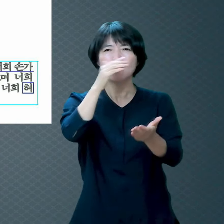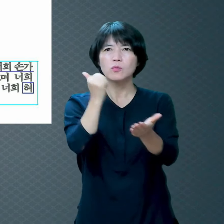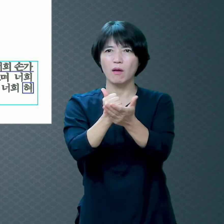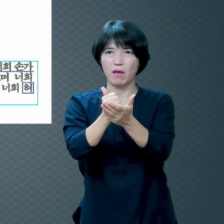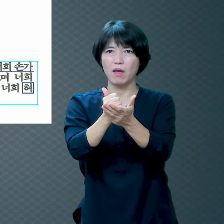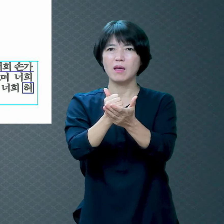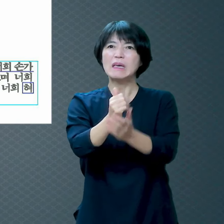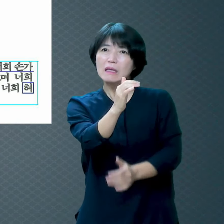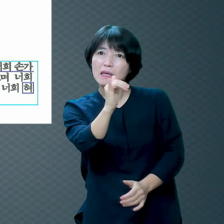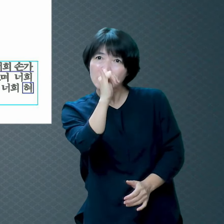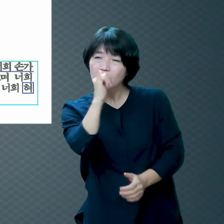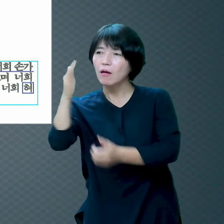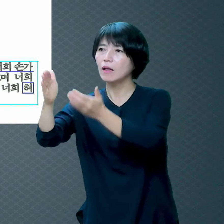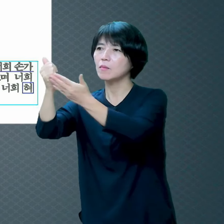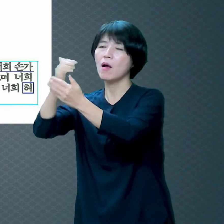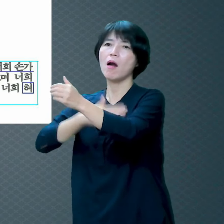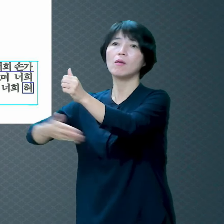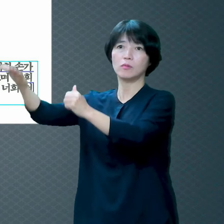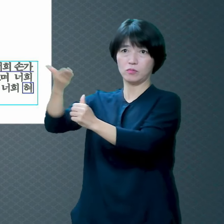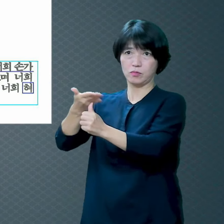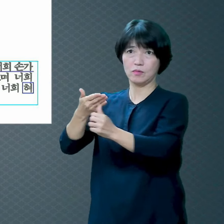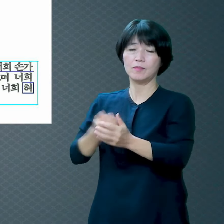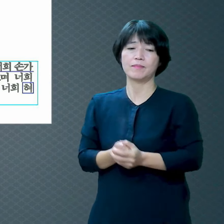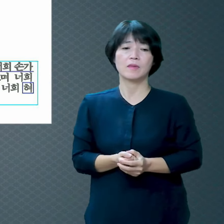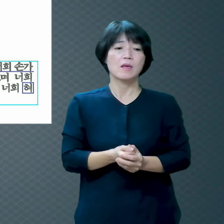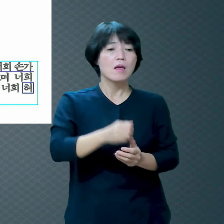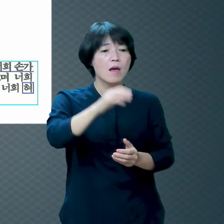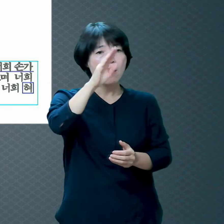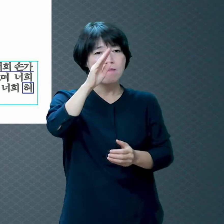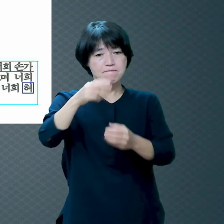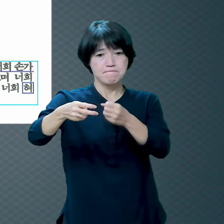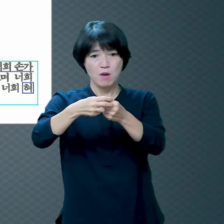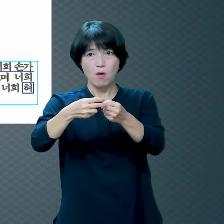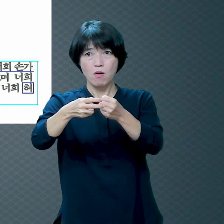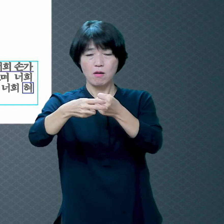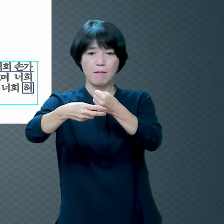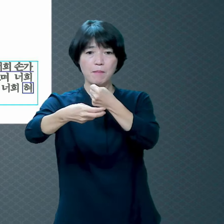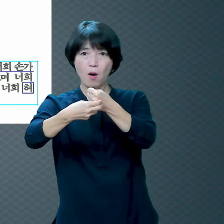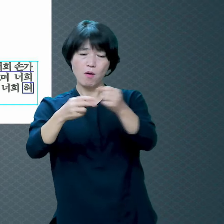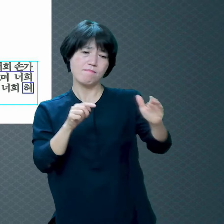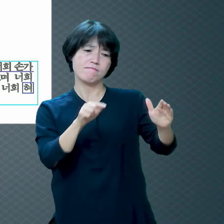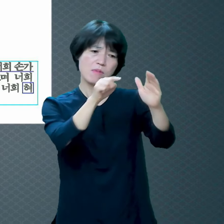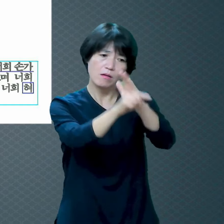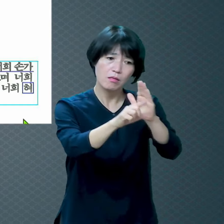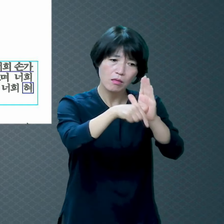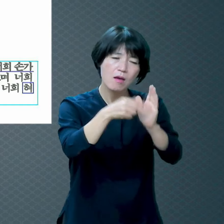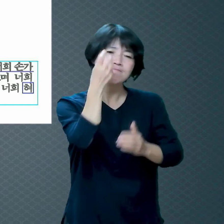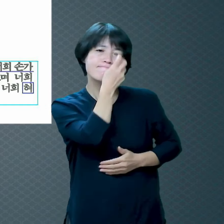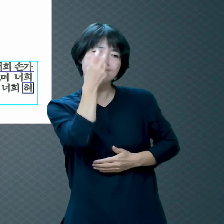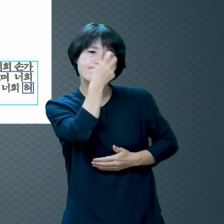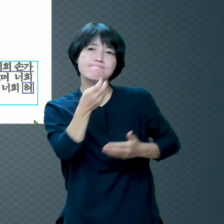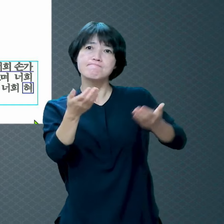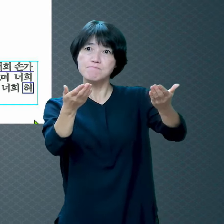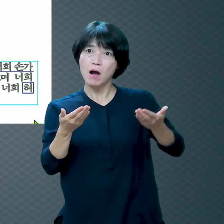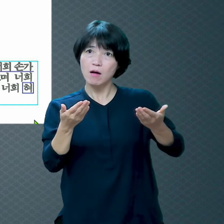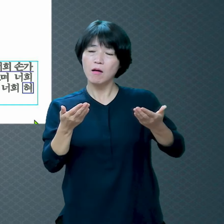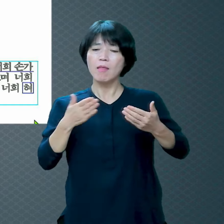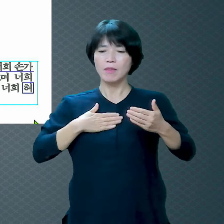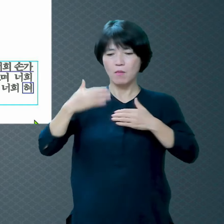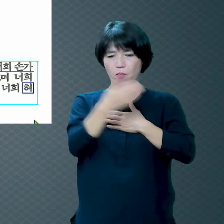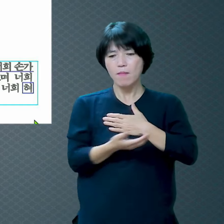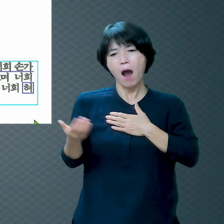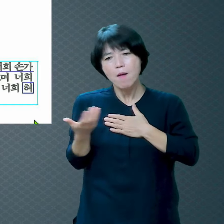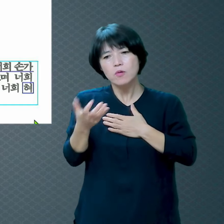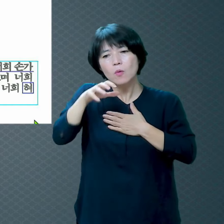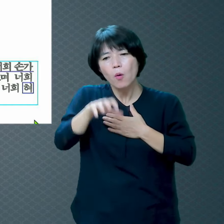가면 진찰하잖아요 어디가 아픈지 어떻게 치료해야 될지 하나님이 우리를 치료하시려고 하는